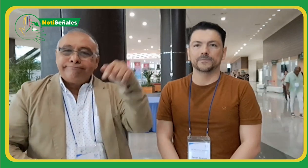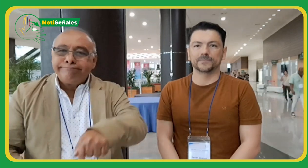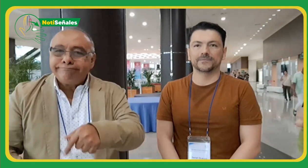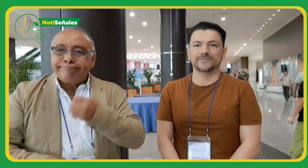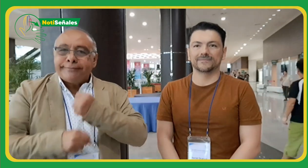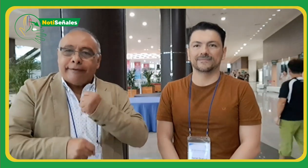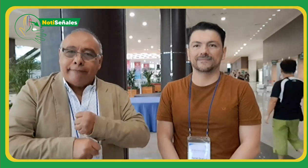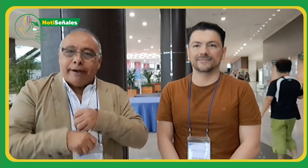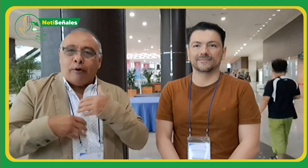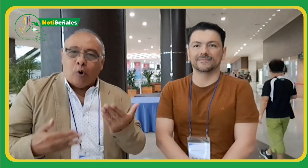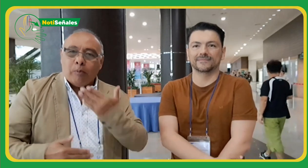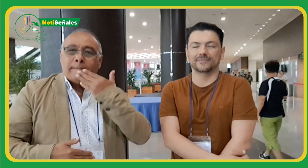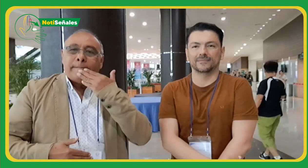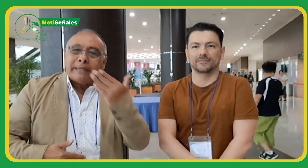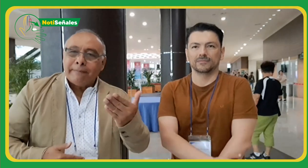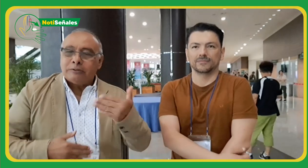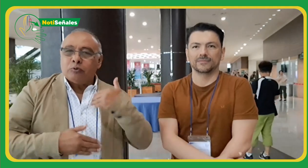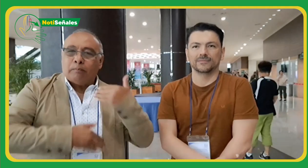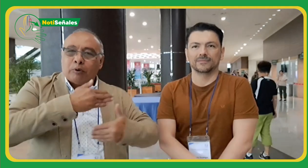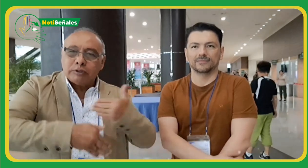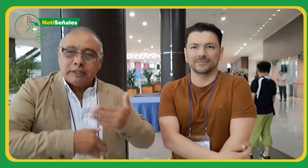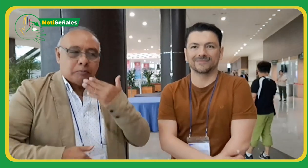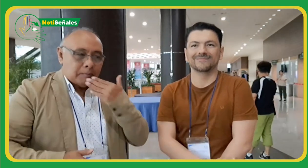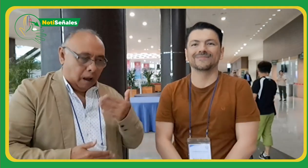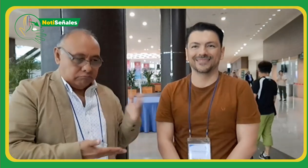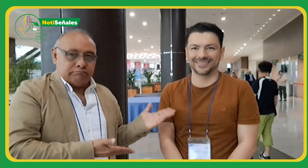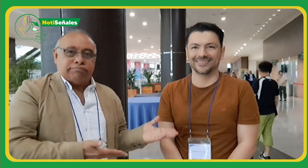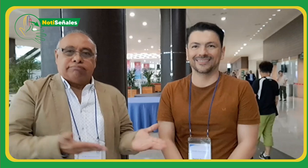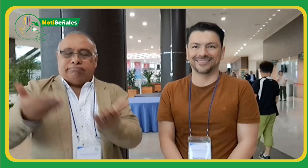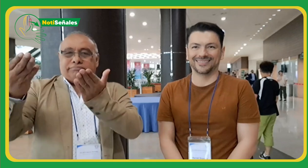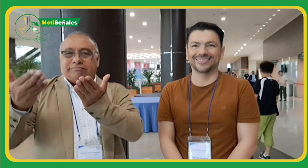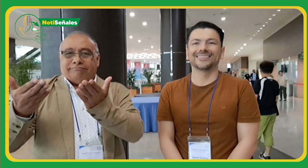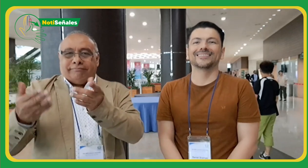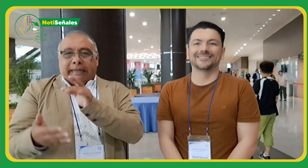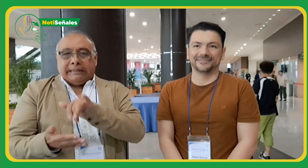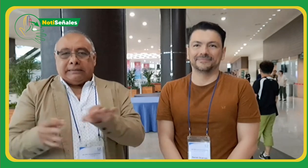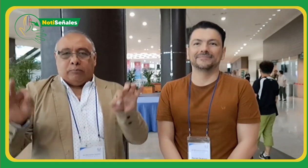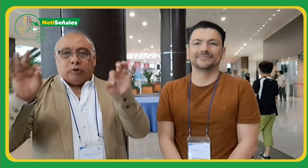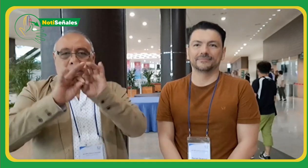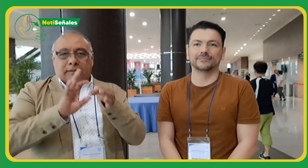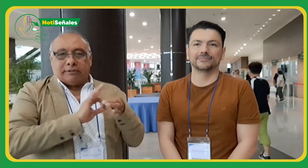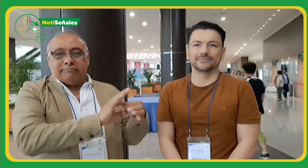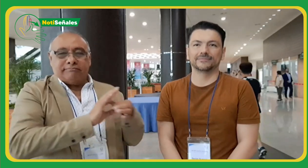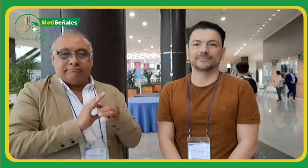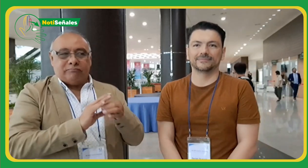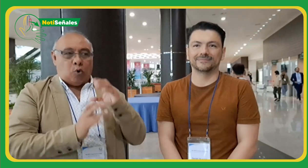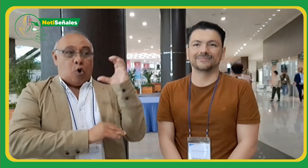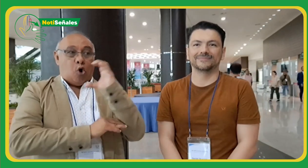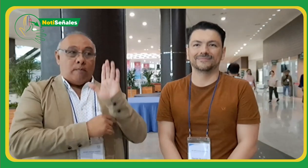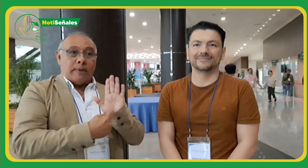participación de su trabajo en este lugar al darle el permiso que solicitó para asistir. Además, que en este espacio